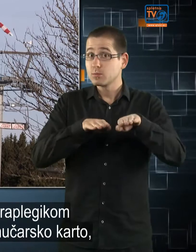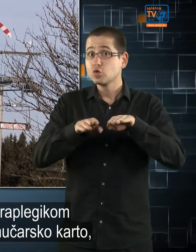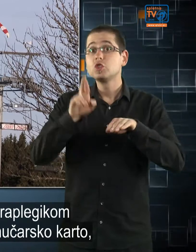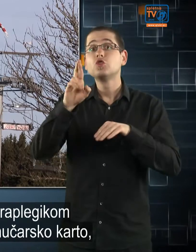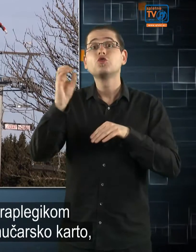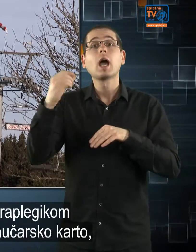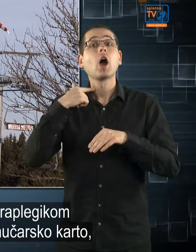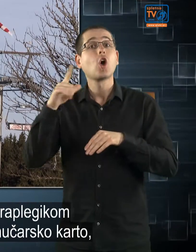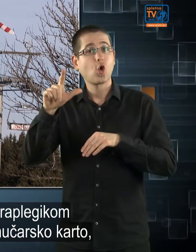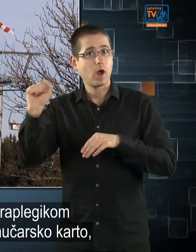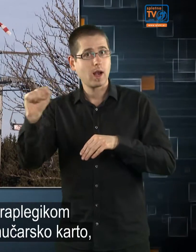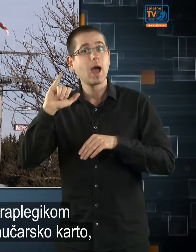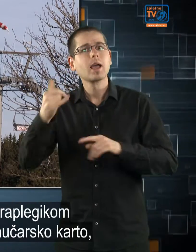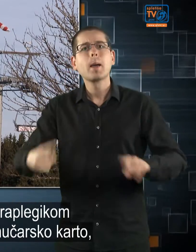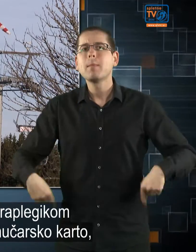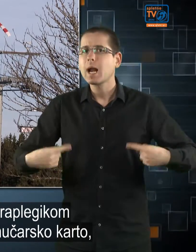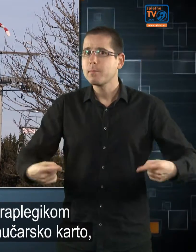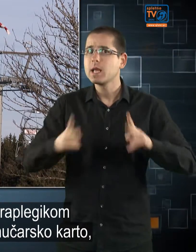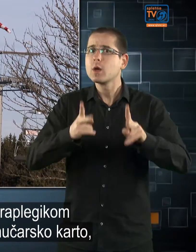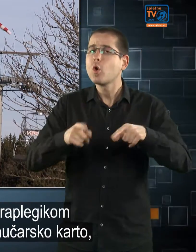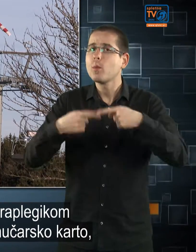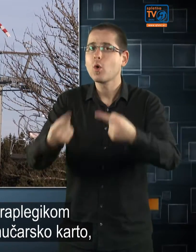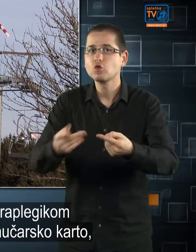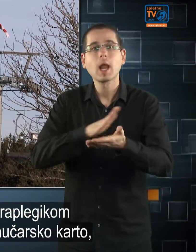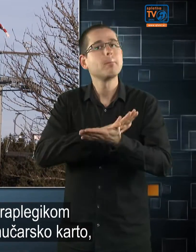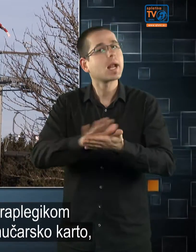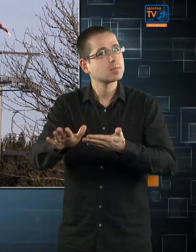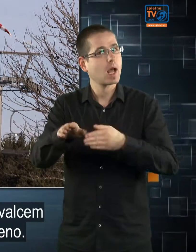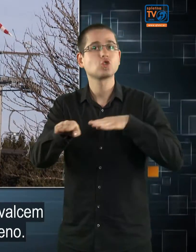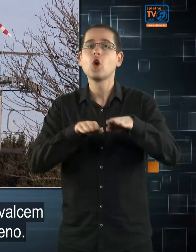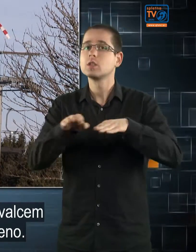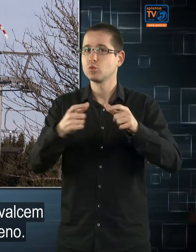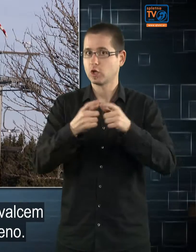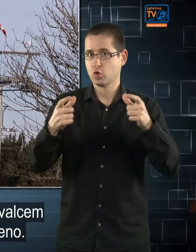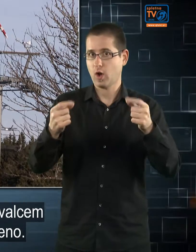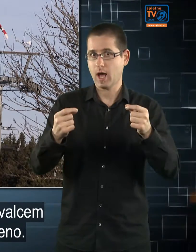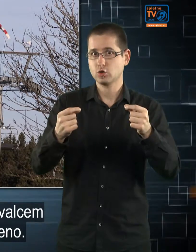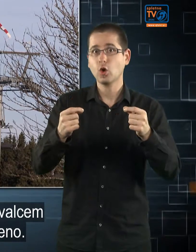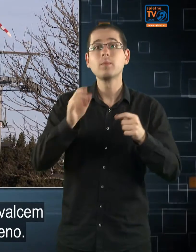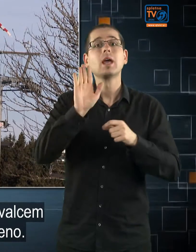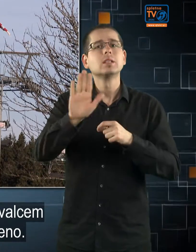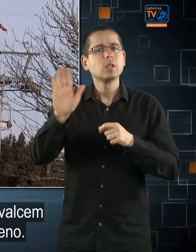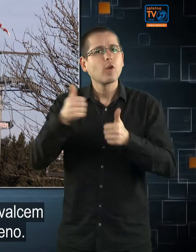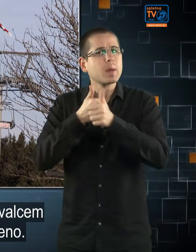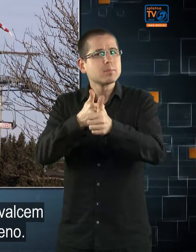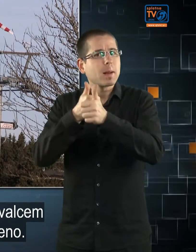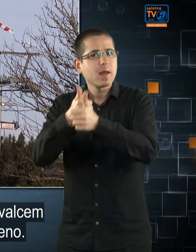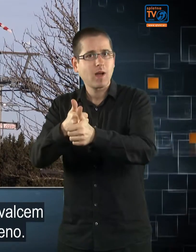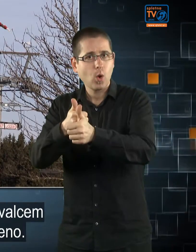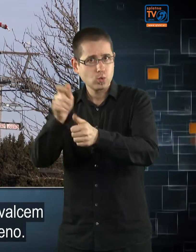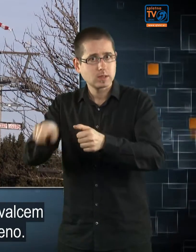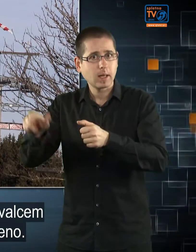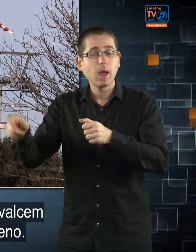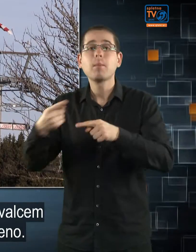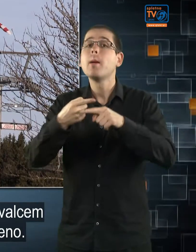Smučišče Rogla je paraplegikom omogočila brezplačno smučarsko karto. Njihovim spremljevavcem pa polovično